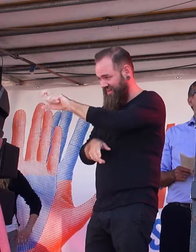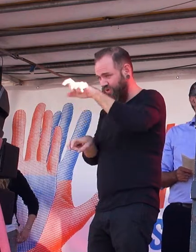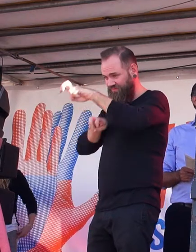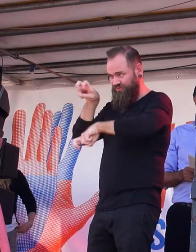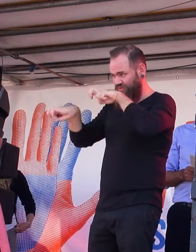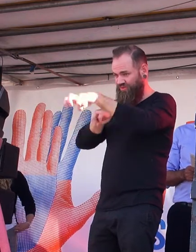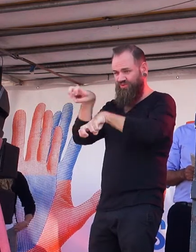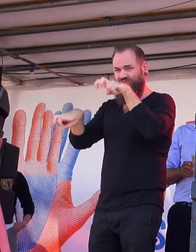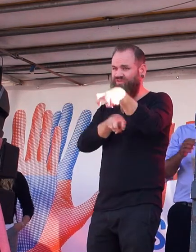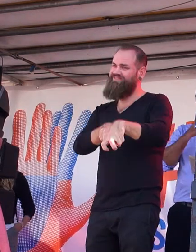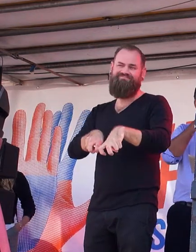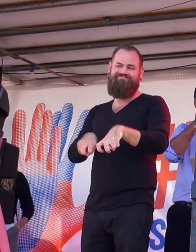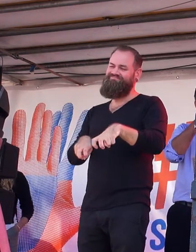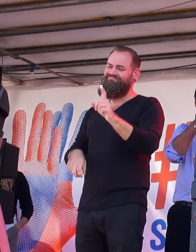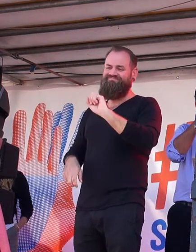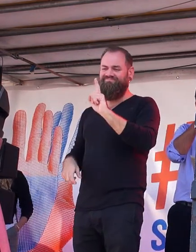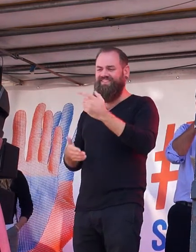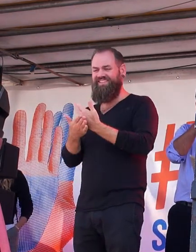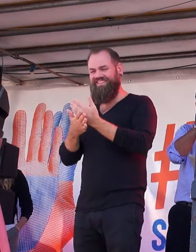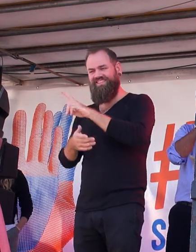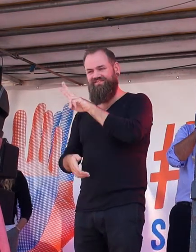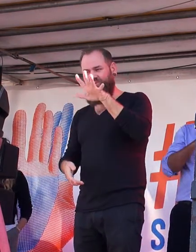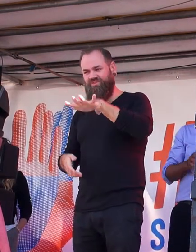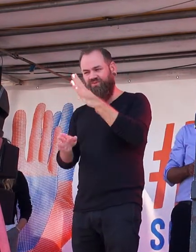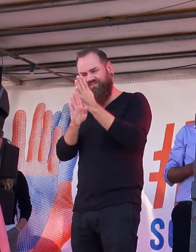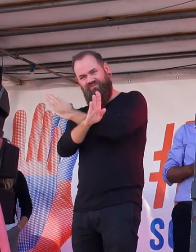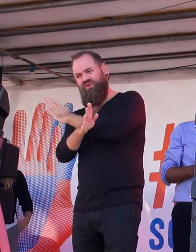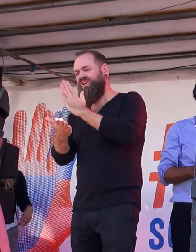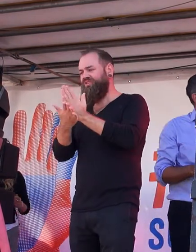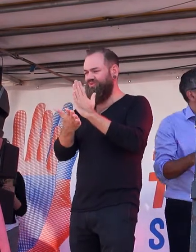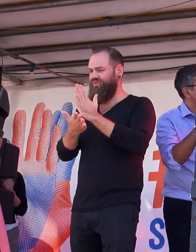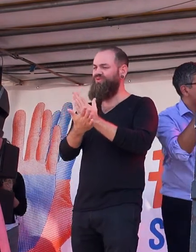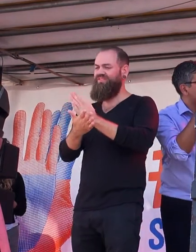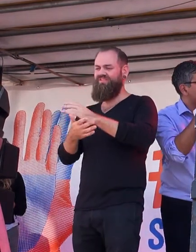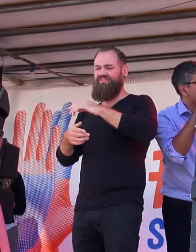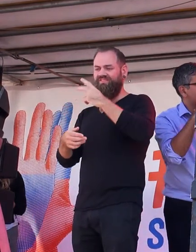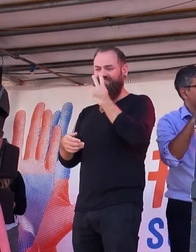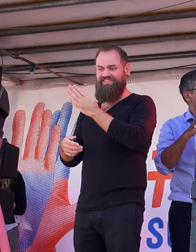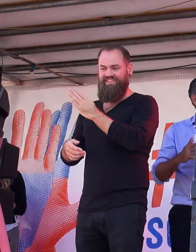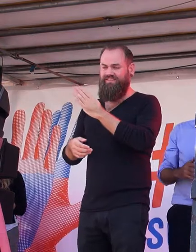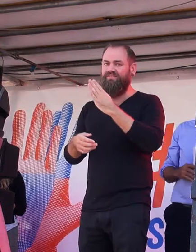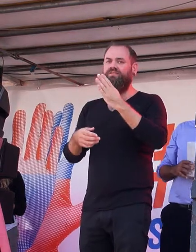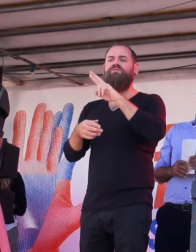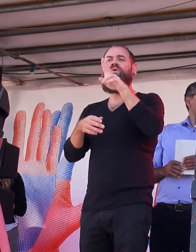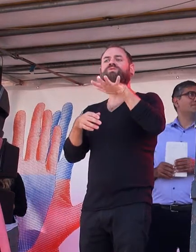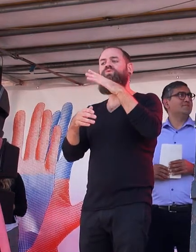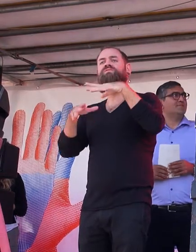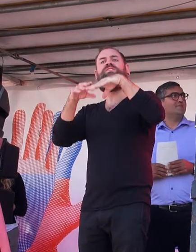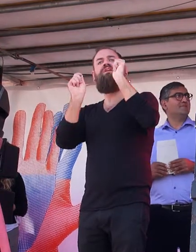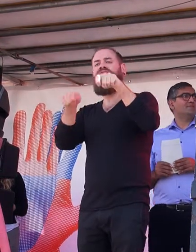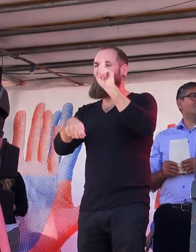vor 2015 schon da und nicht erst seit 2015. Kapiert das endlich in der Politik.